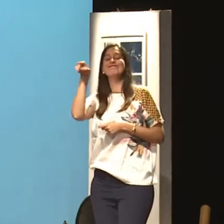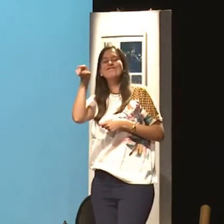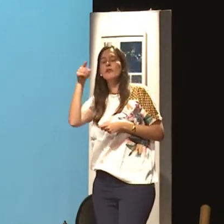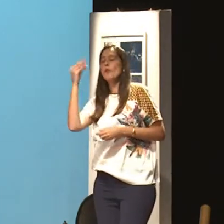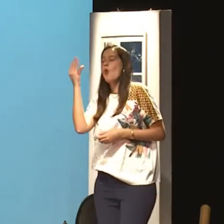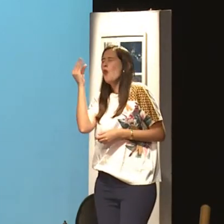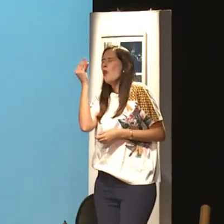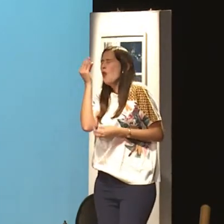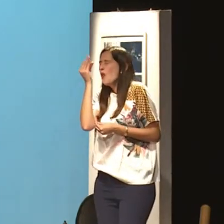É sexual.